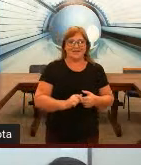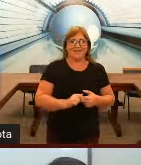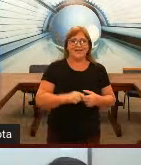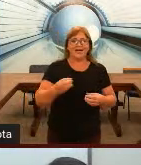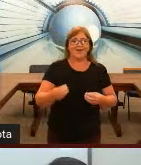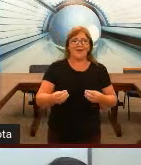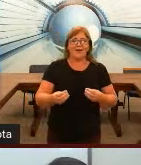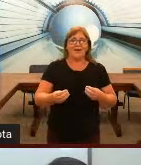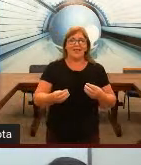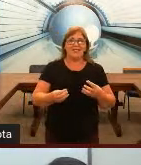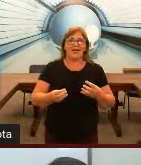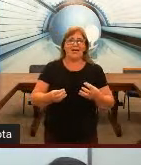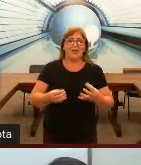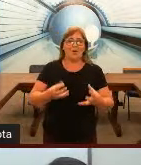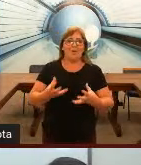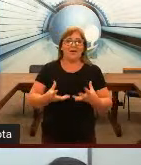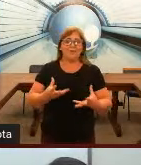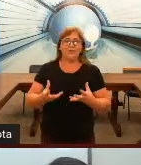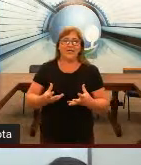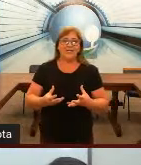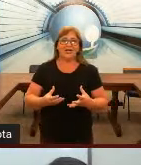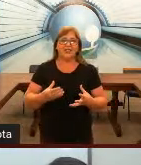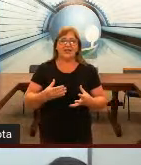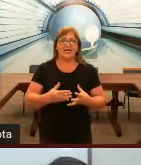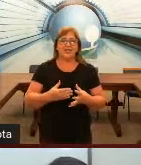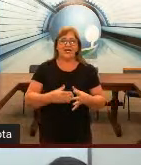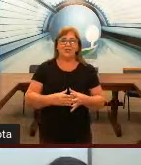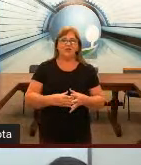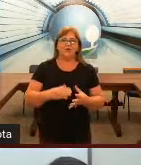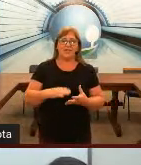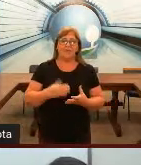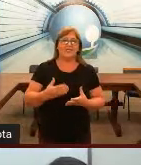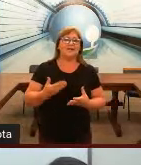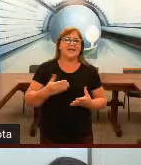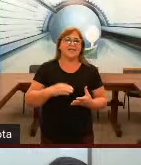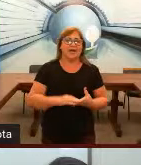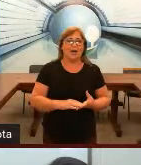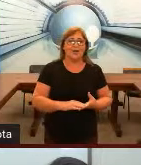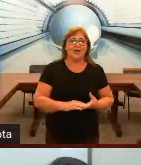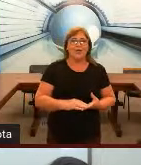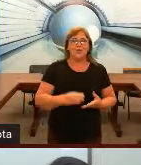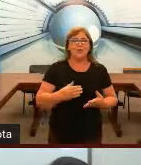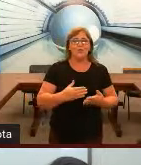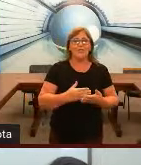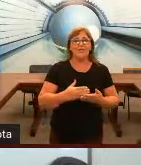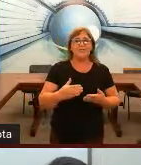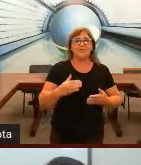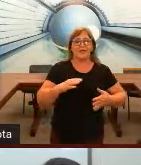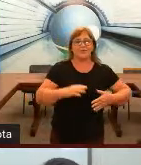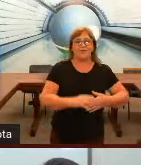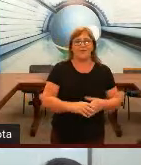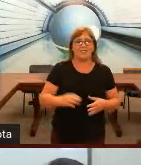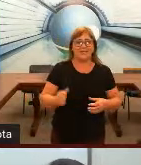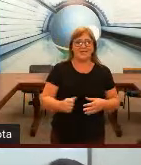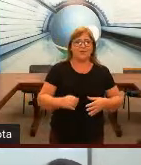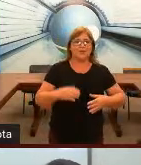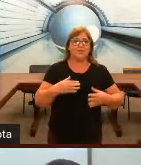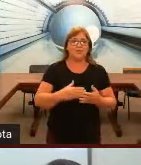Então, ele tem uma perca muito grande, ele só tem direito de um TEP dentro da sala de aula, no início da alfabetização, no